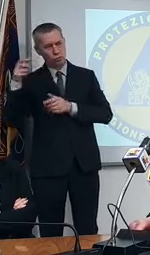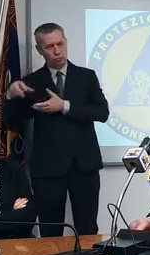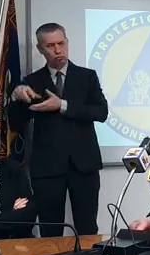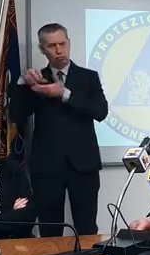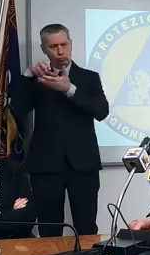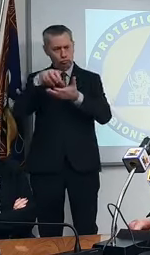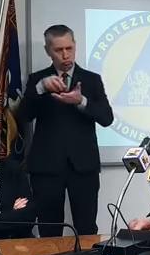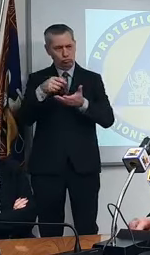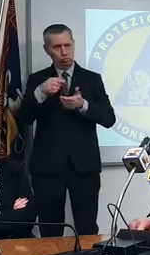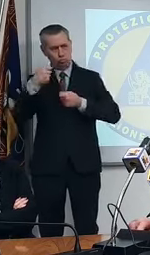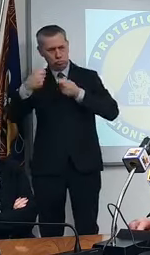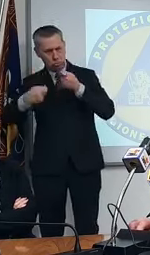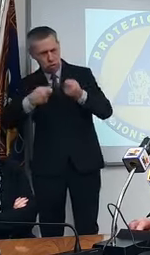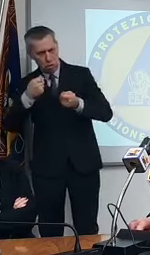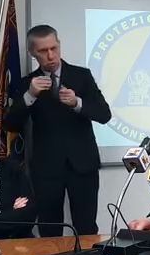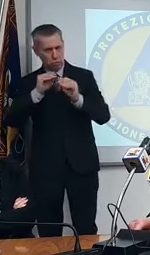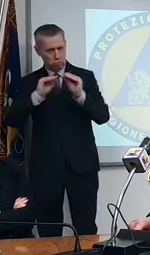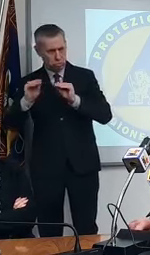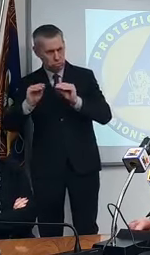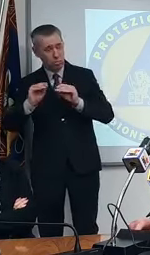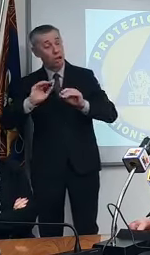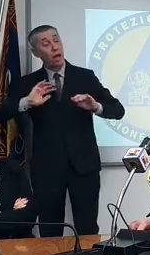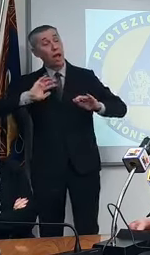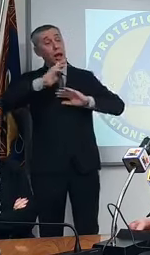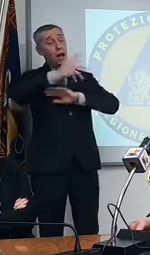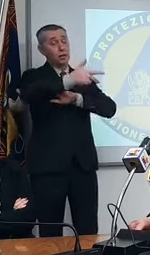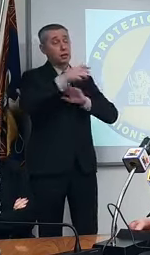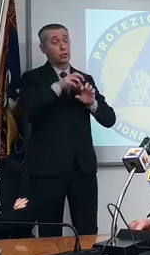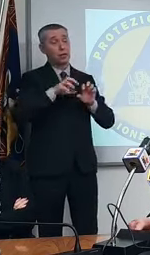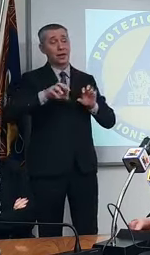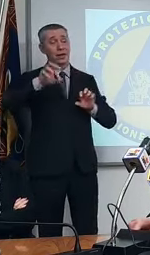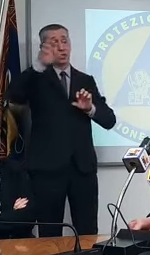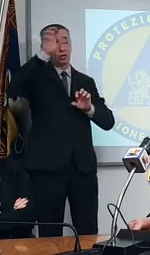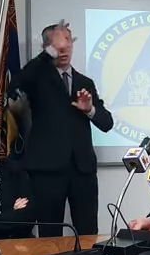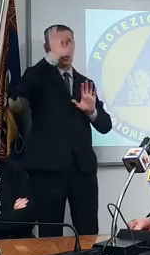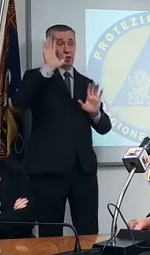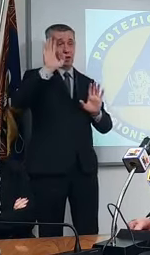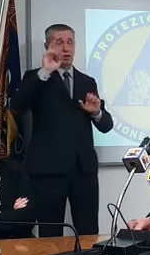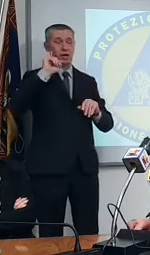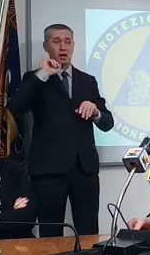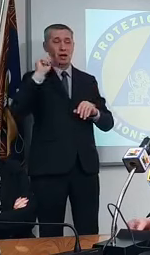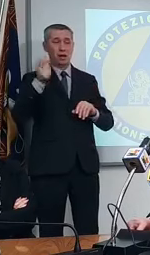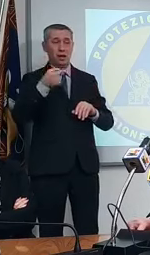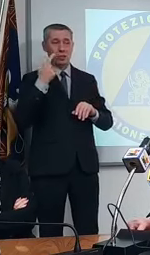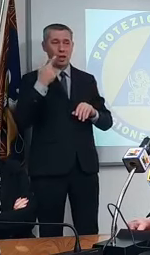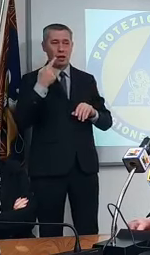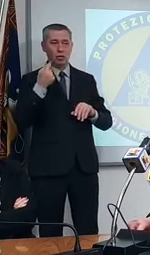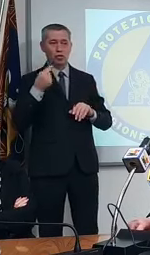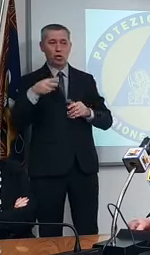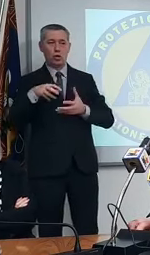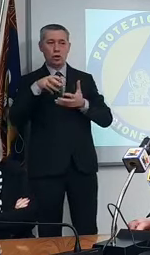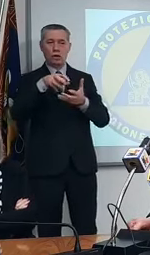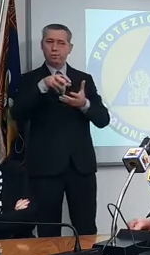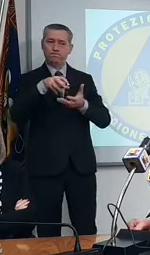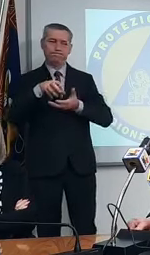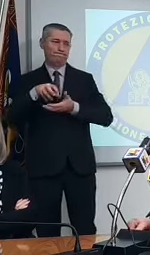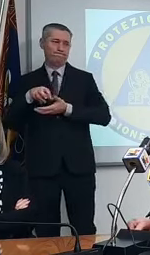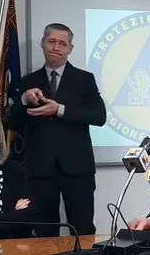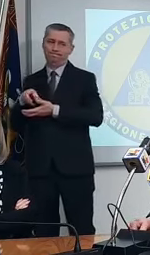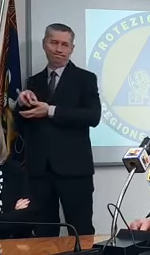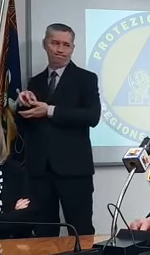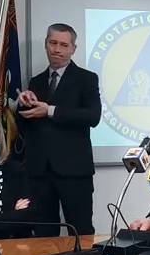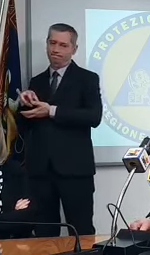recovery ed altre invece alle quali sarà bene non affidare un centesimo altrimenti finirà